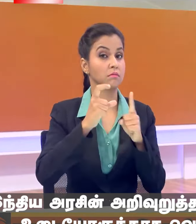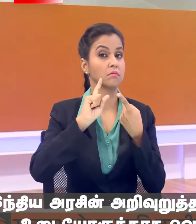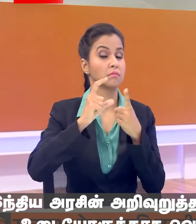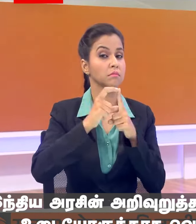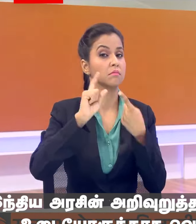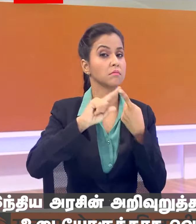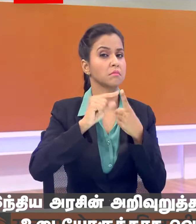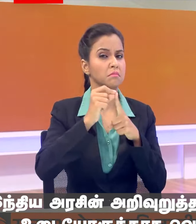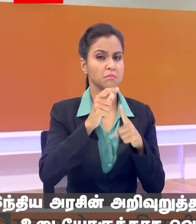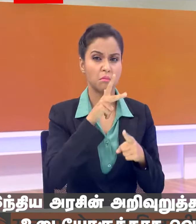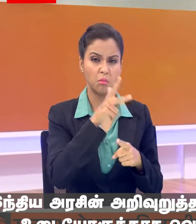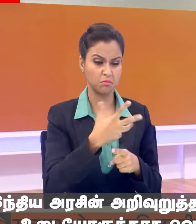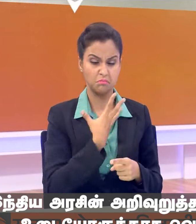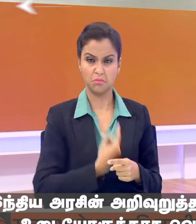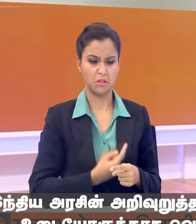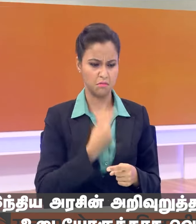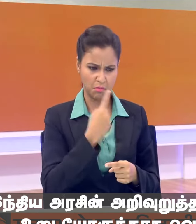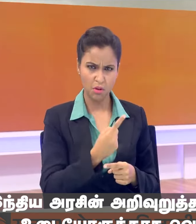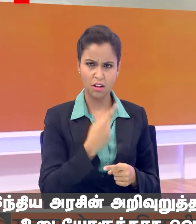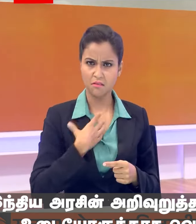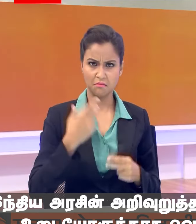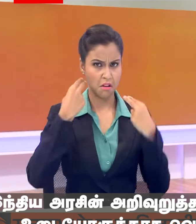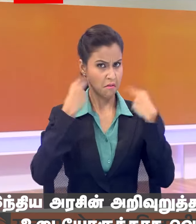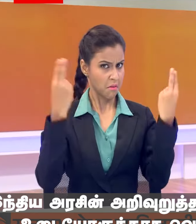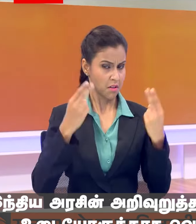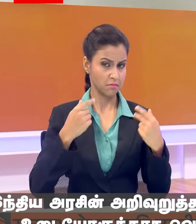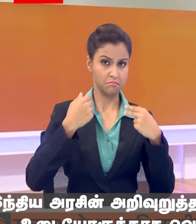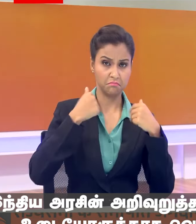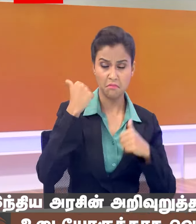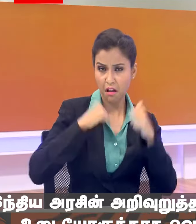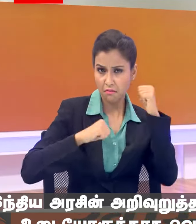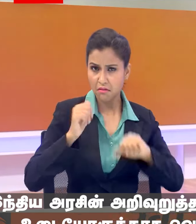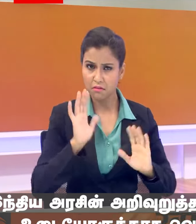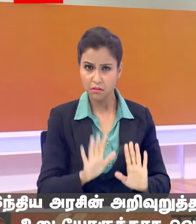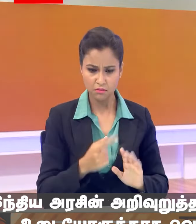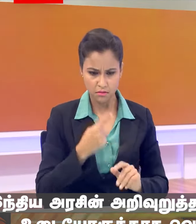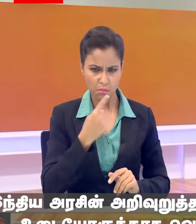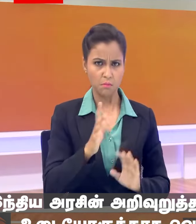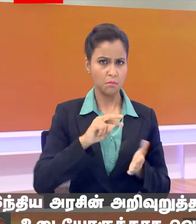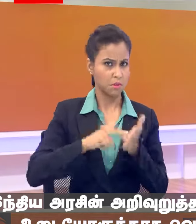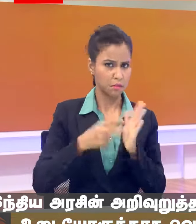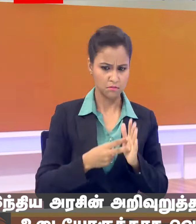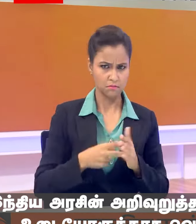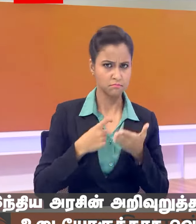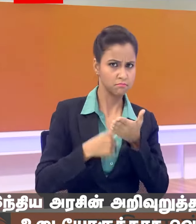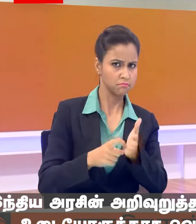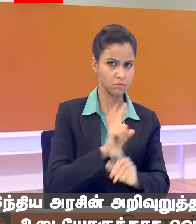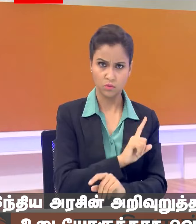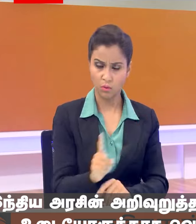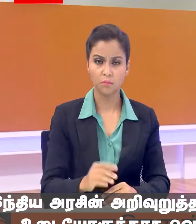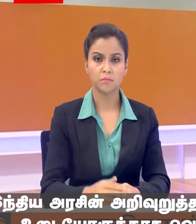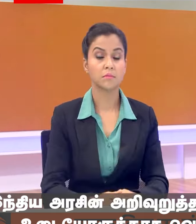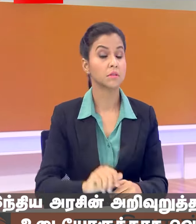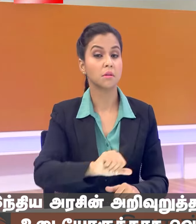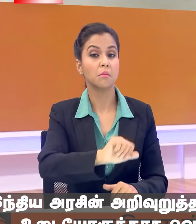और कहा कि आप सेलिबरेटी हैं इसका ये मतलब नहीं है कि आप आसन को डिक्टेट करें इसके बाद